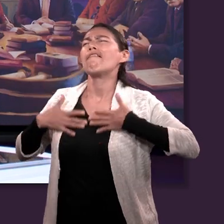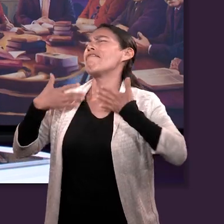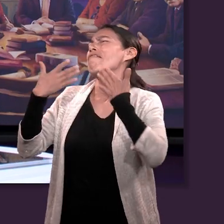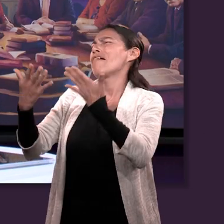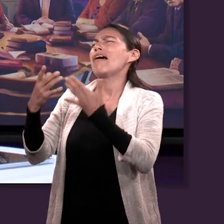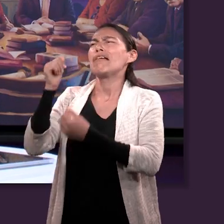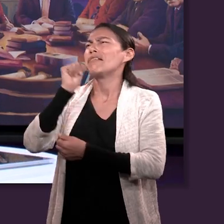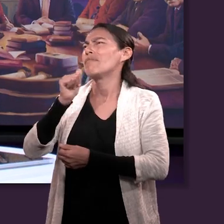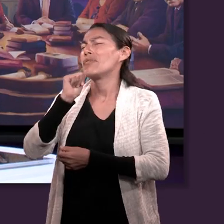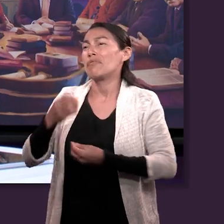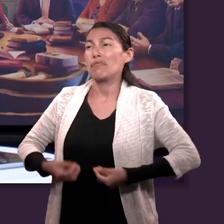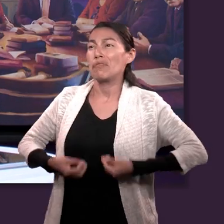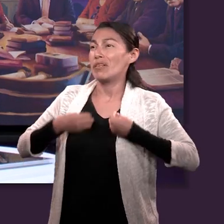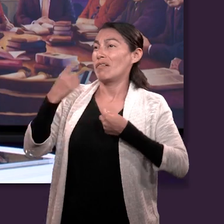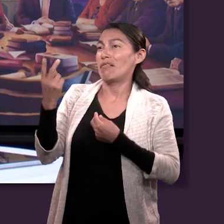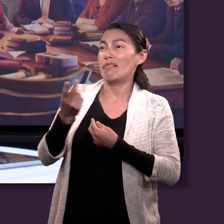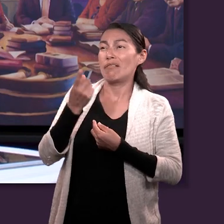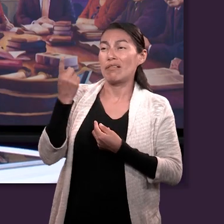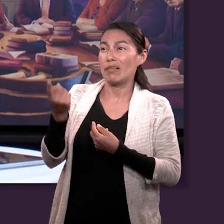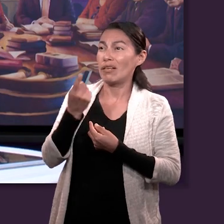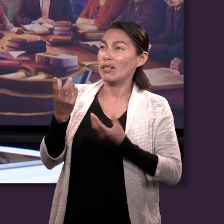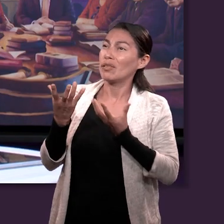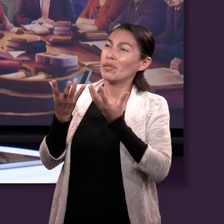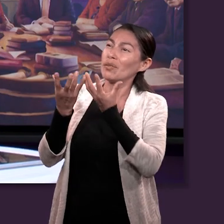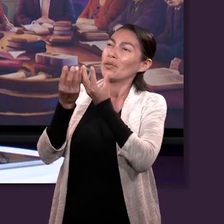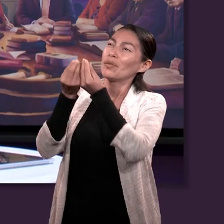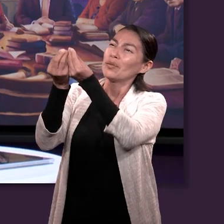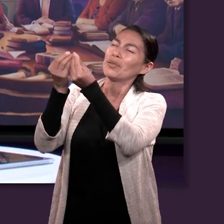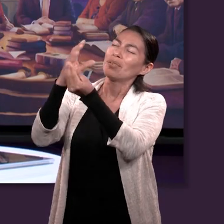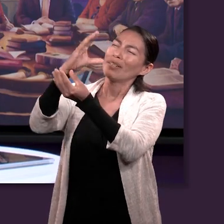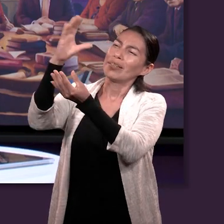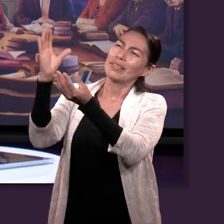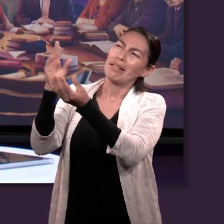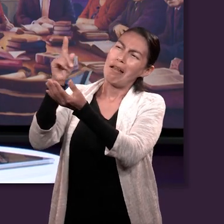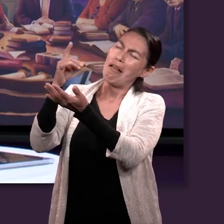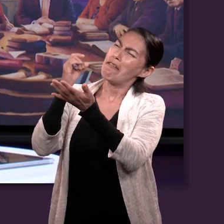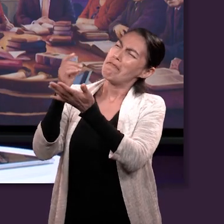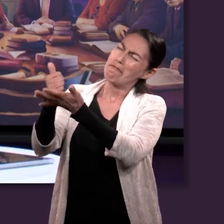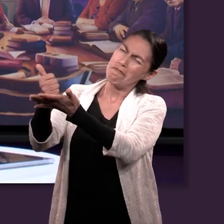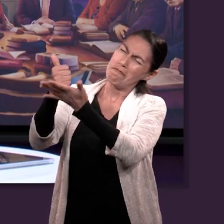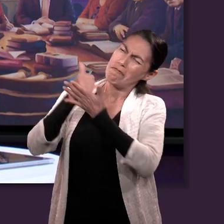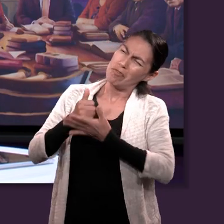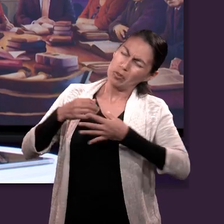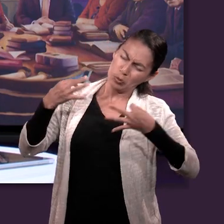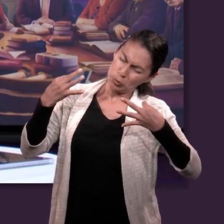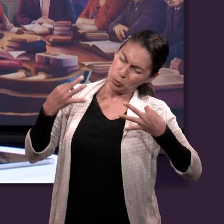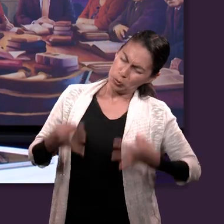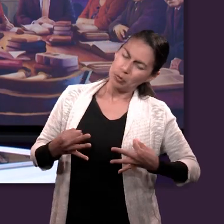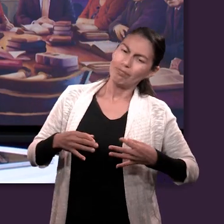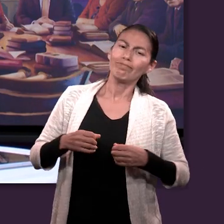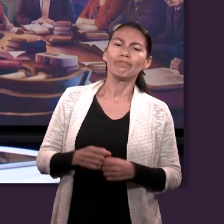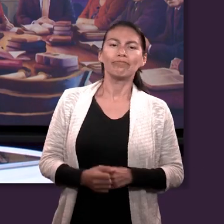aprendimos a confiar en Él en medio de nuestras dificultades como nuestro único soporte firme.